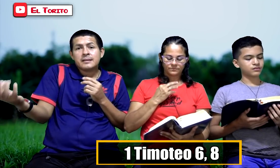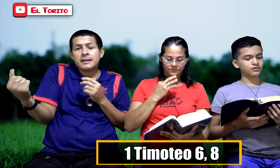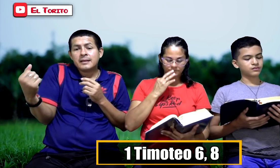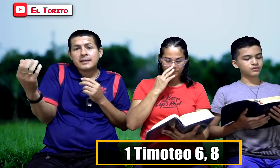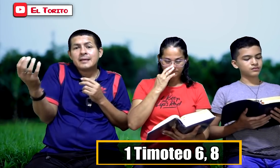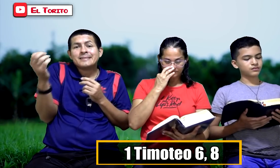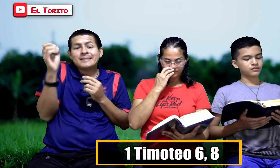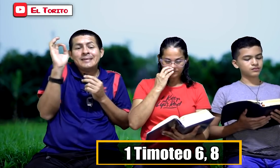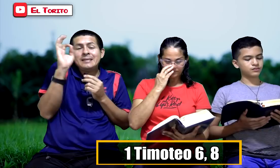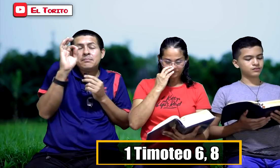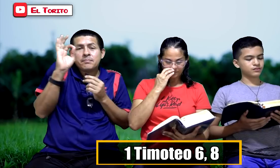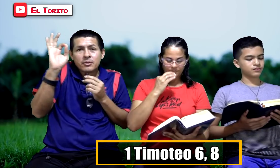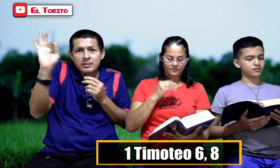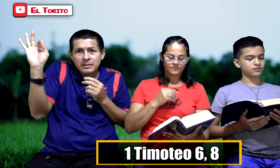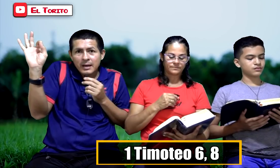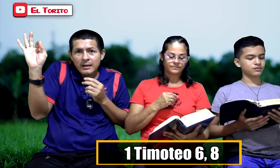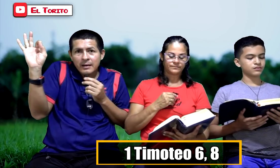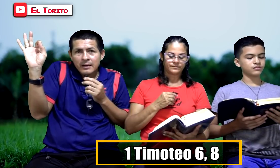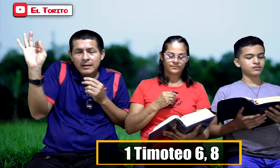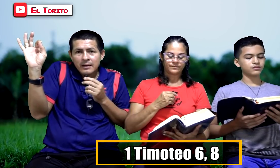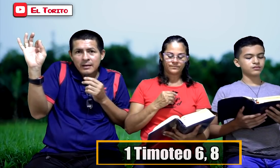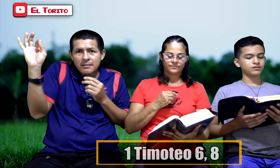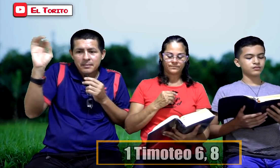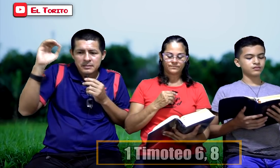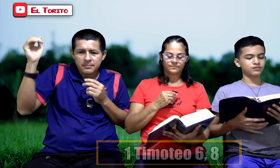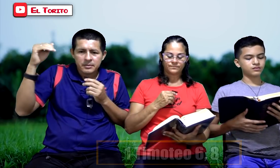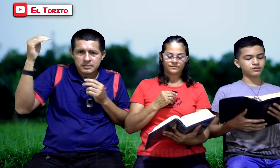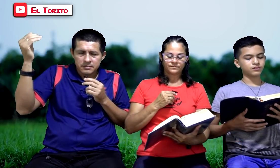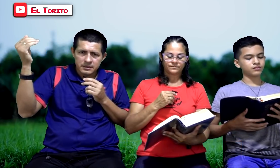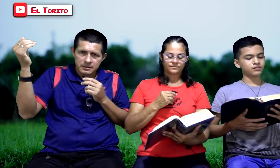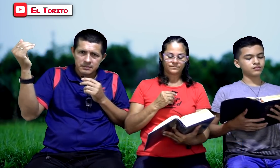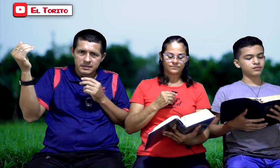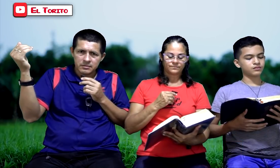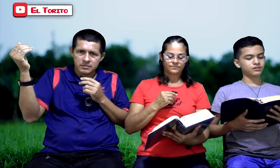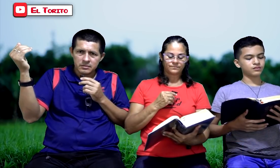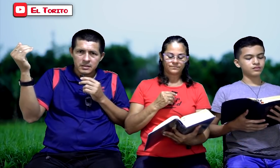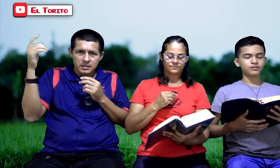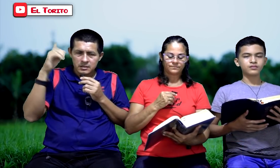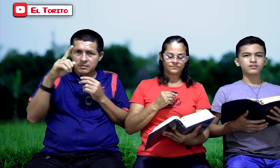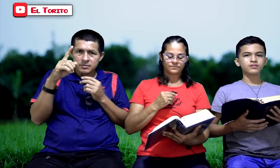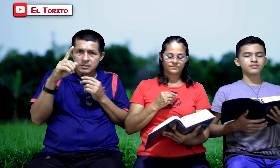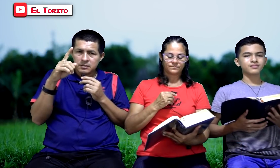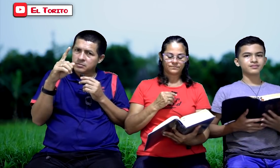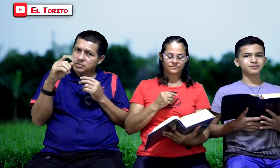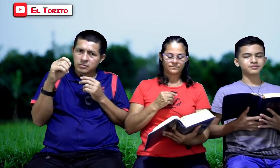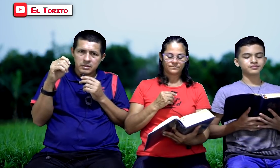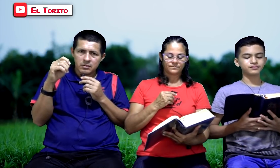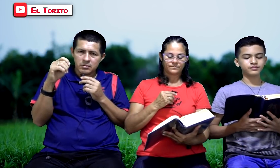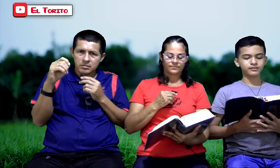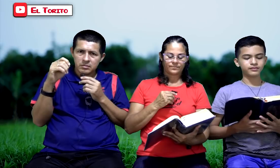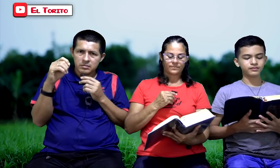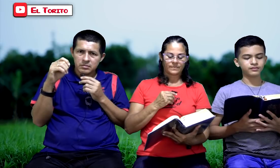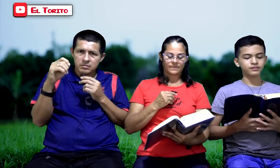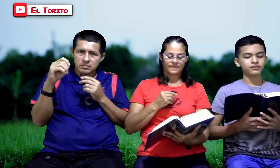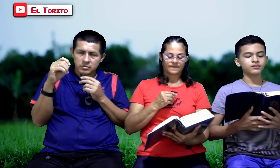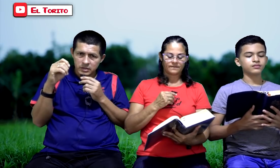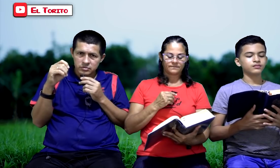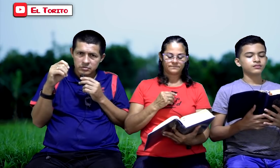tener, tener, sin importar, pasar por encima del hermano. Y tenemos que tener mucho cuidado con eso.